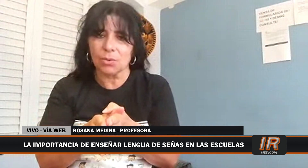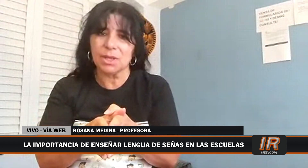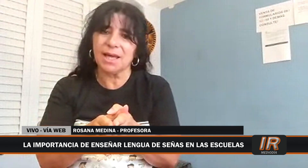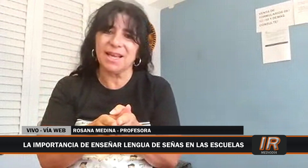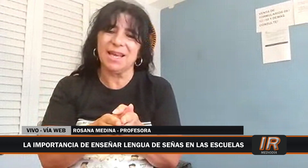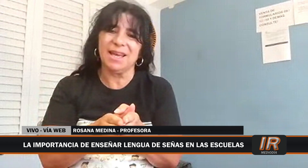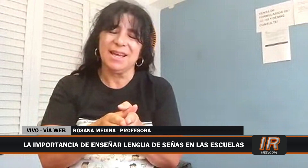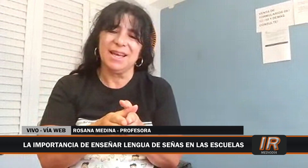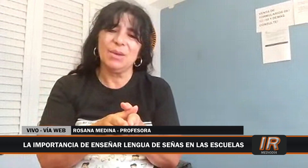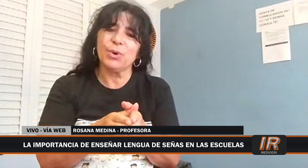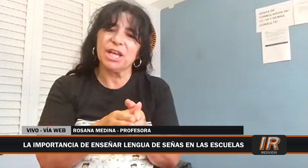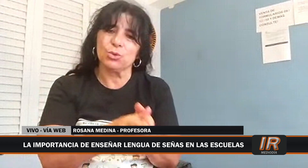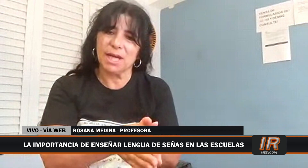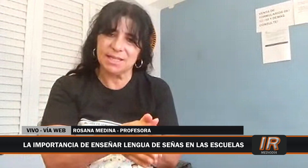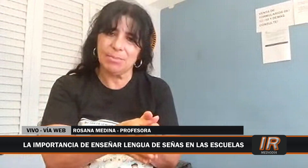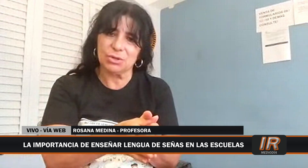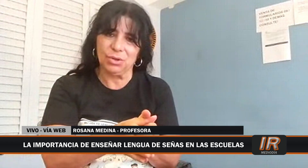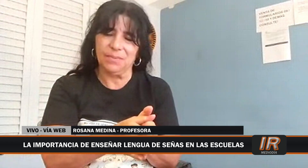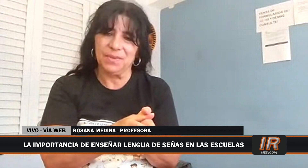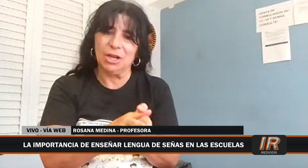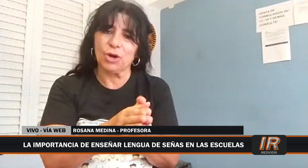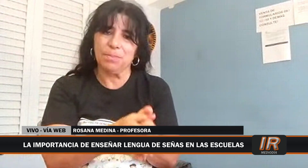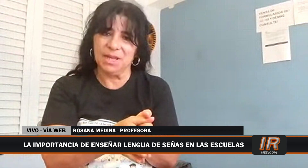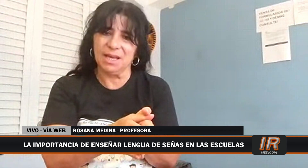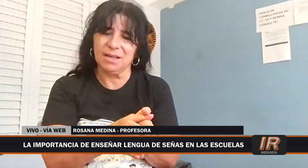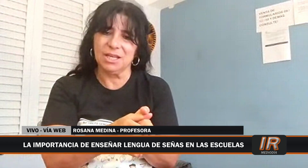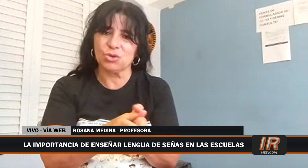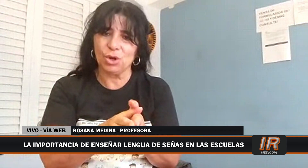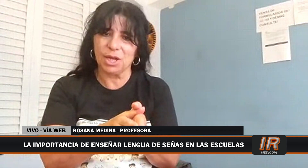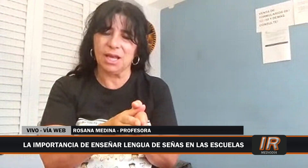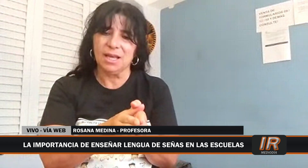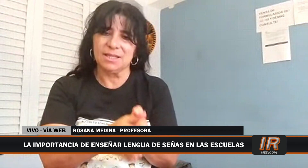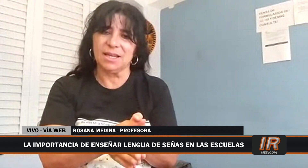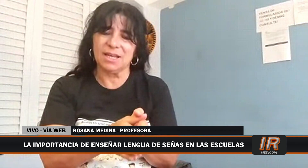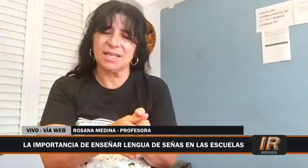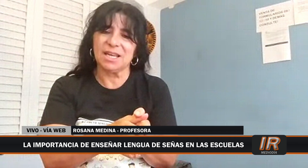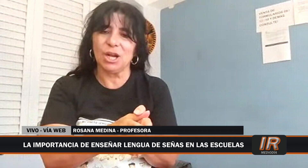cuenta de que él puede ayudar a esa persona, y lo respeta, y eso es lo que se quiere.